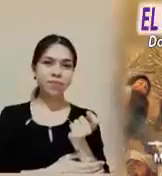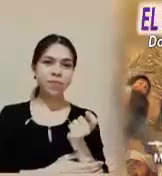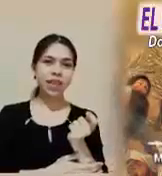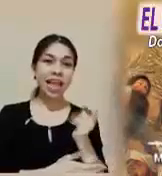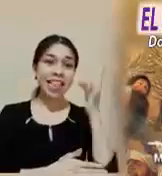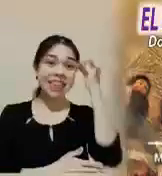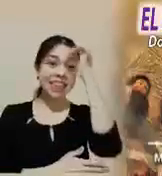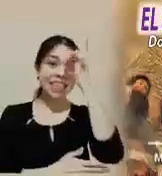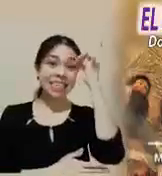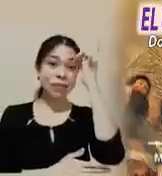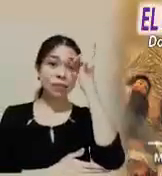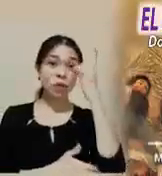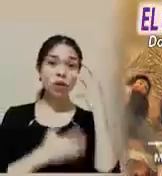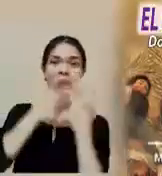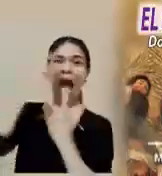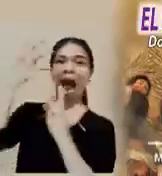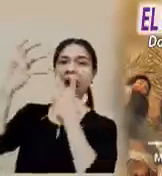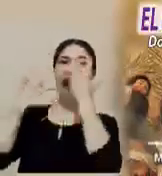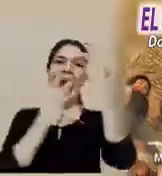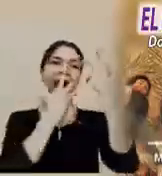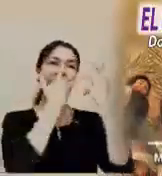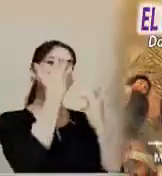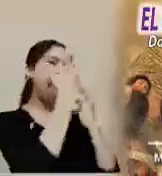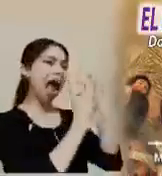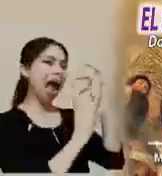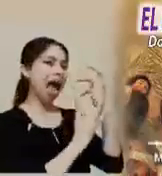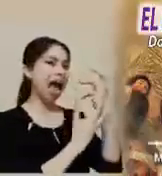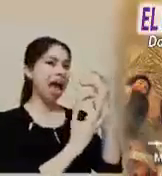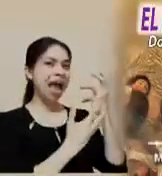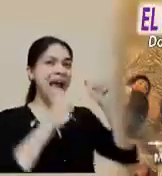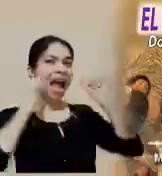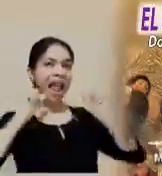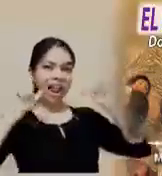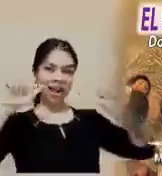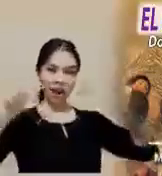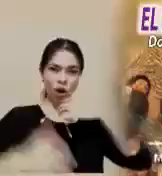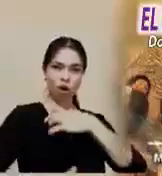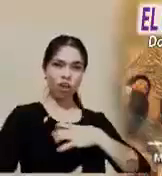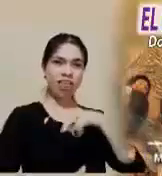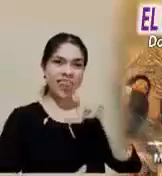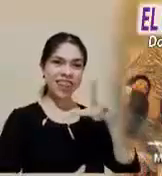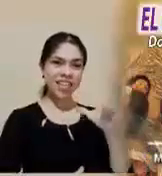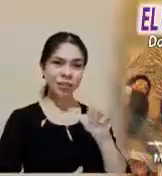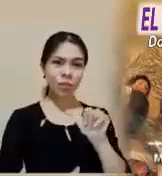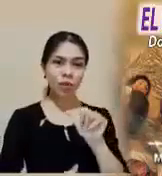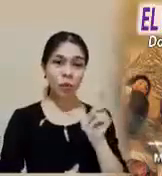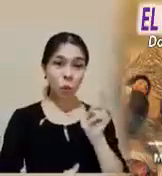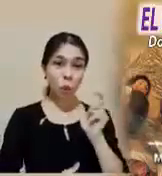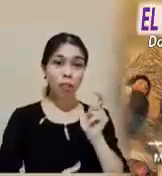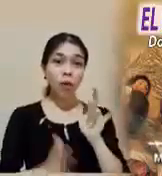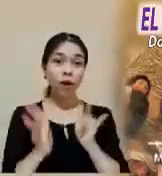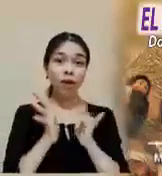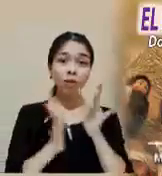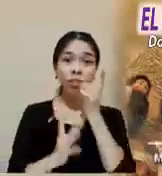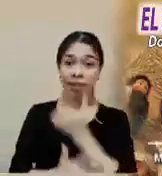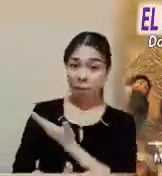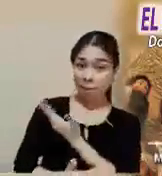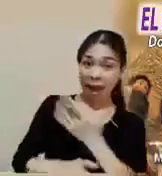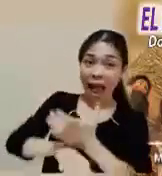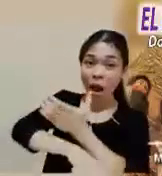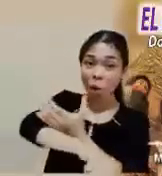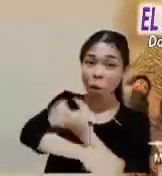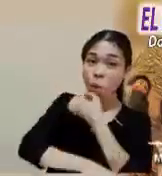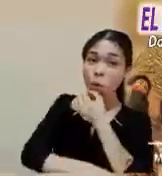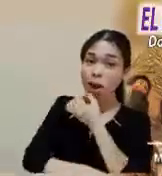los discípulos que tanto gritaban y vitoreaban después no son capaces de velar una hora con el mismo Maestro, se